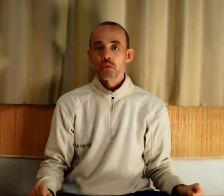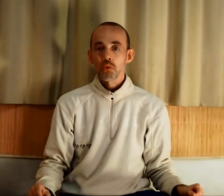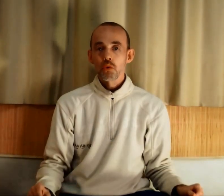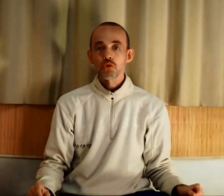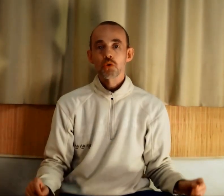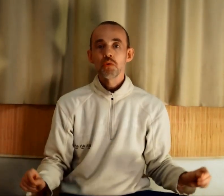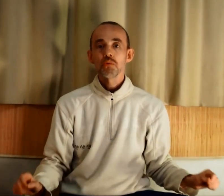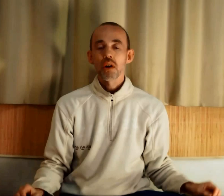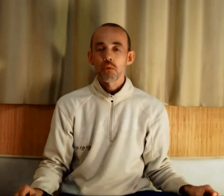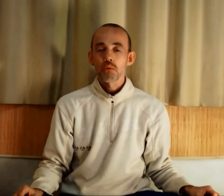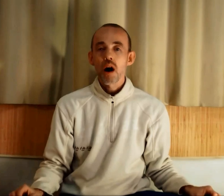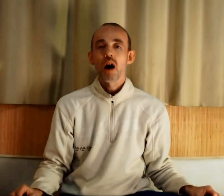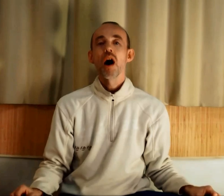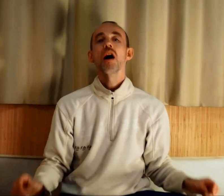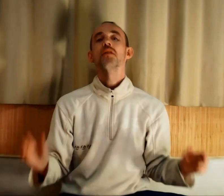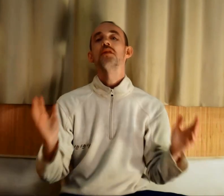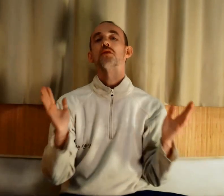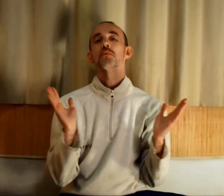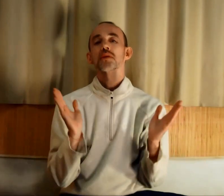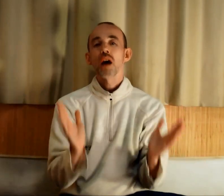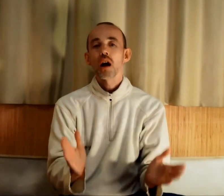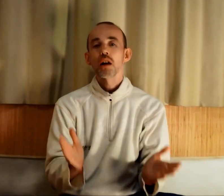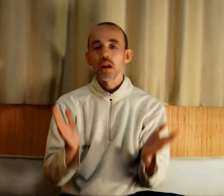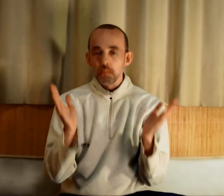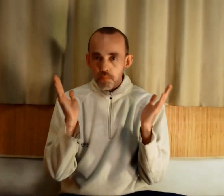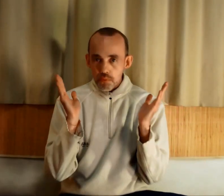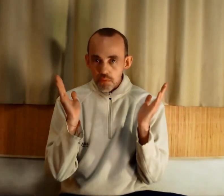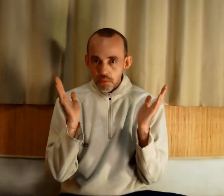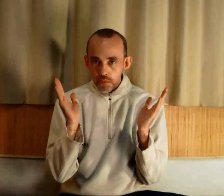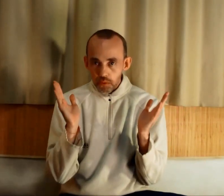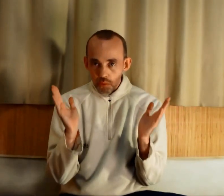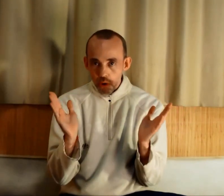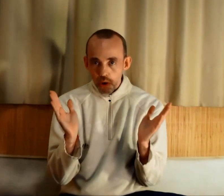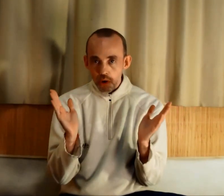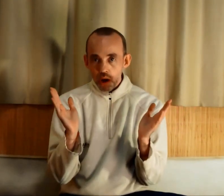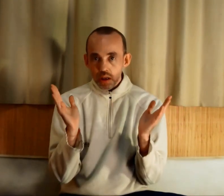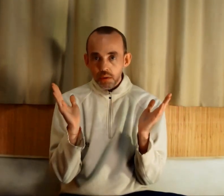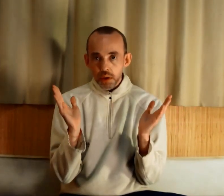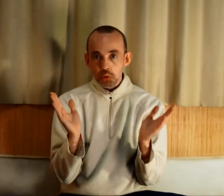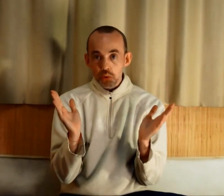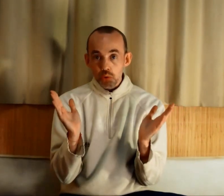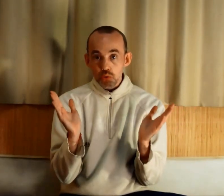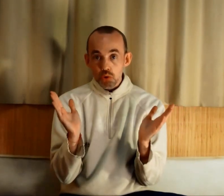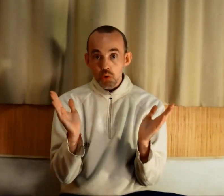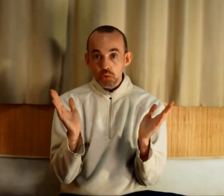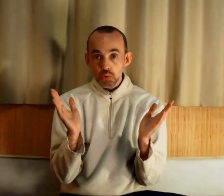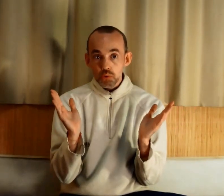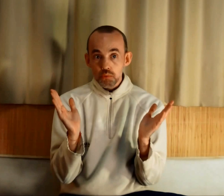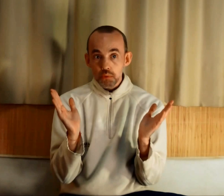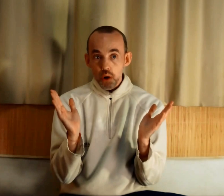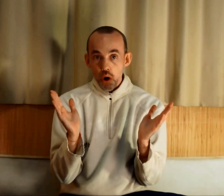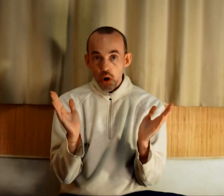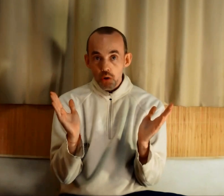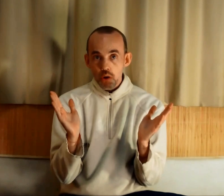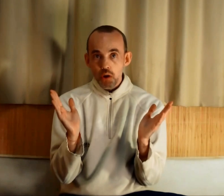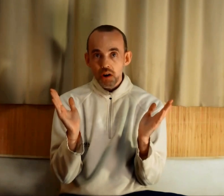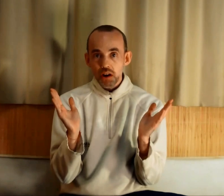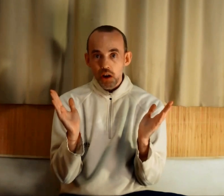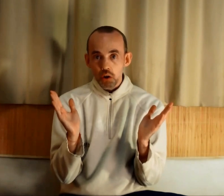Donc aujourd'hui nous allons voir un des obstacles les plus courants qui fait que tant de gens souffrent encore et